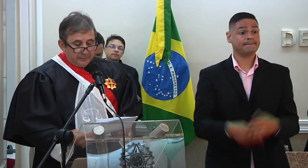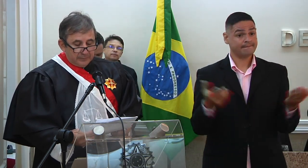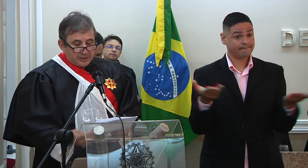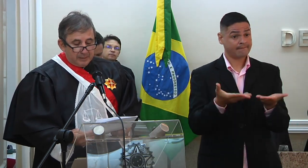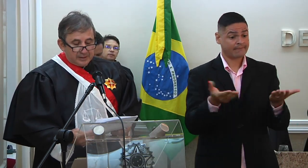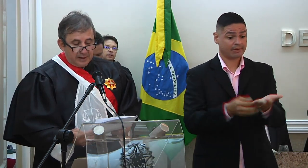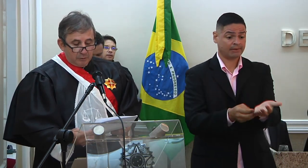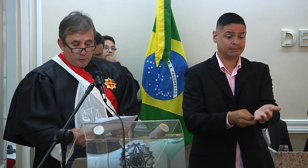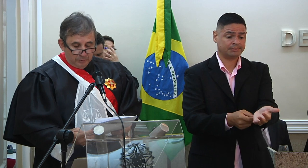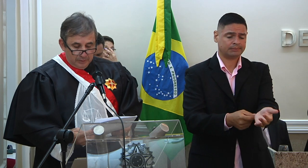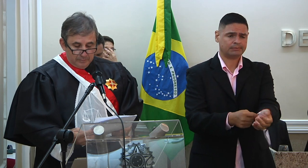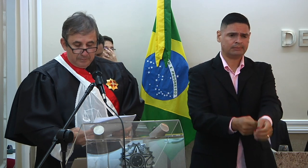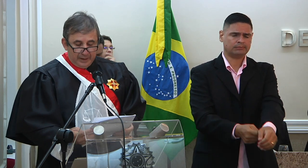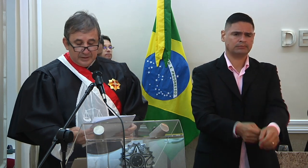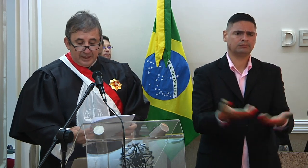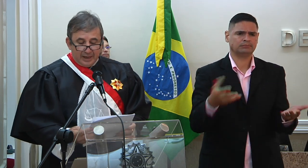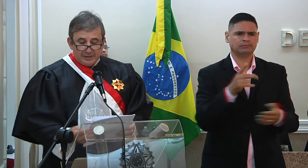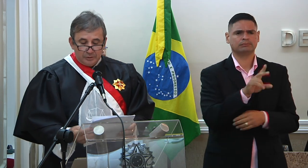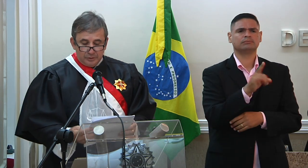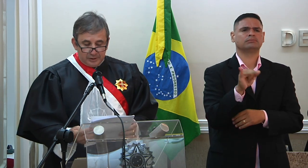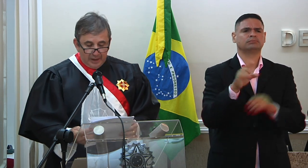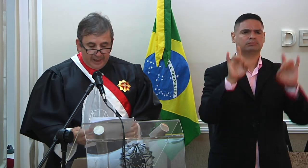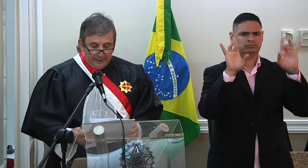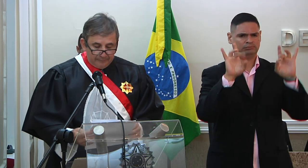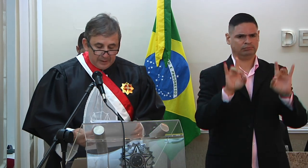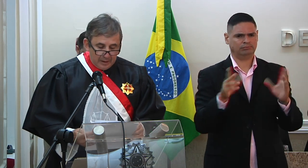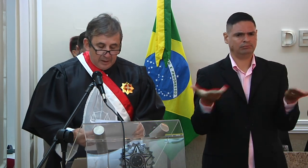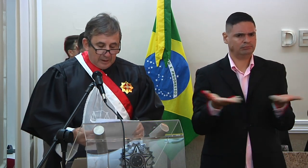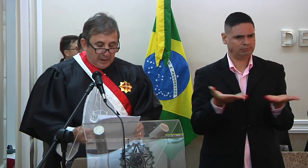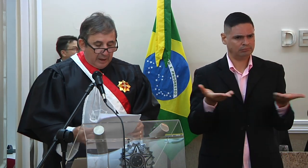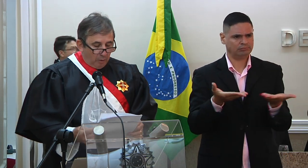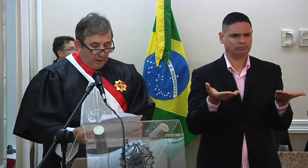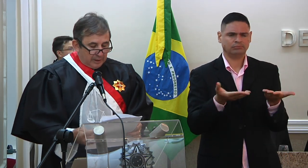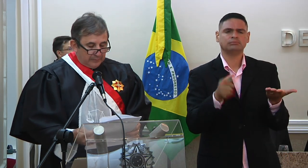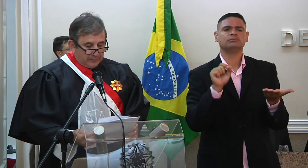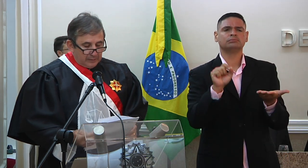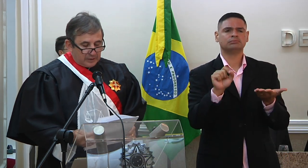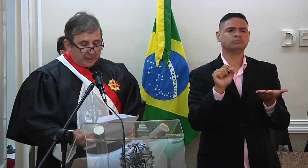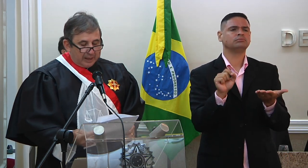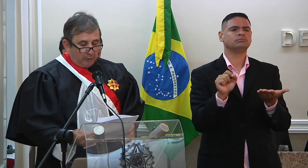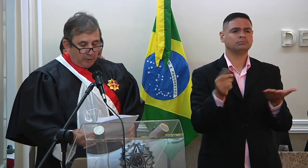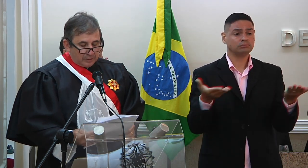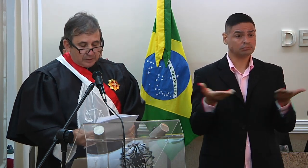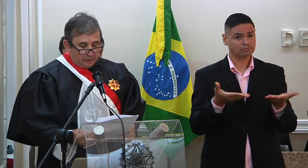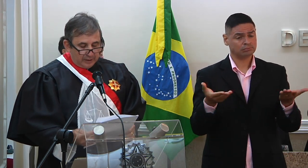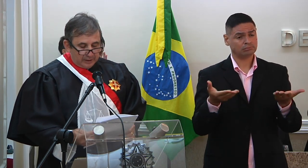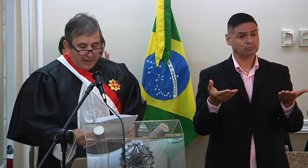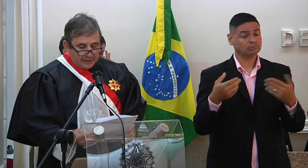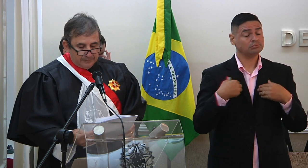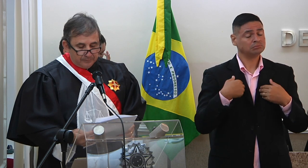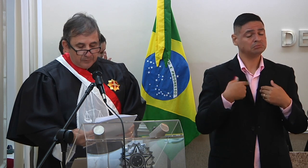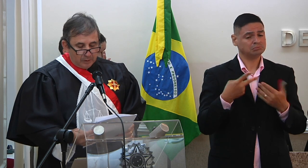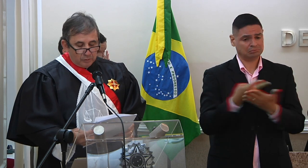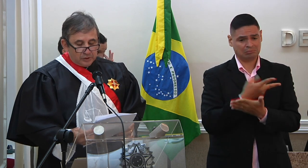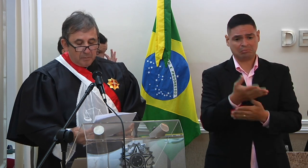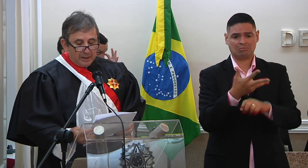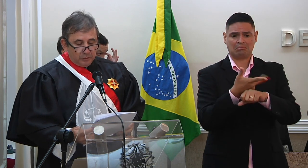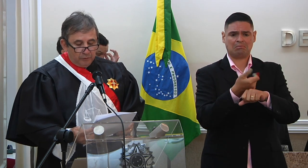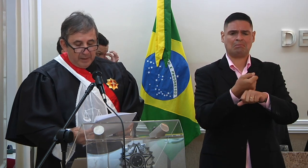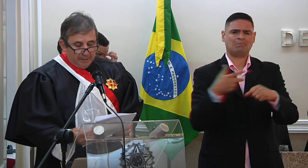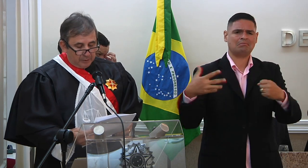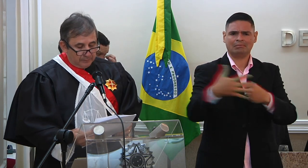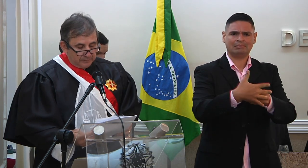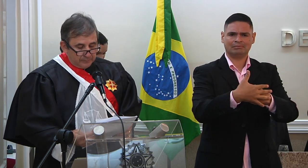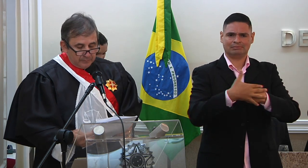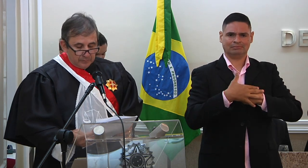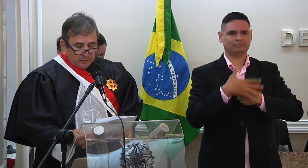é um dia de especial júbile para esta Casa Judiciária, que acolhe, nesta calorosa solenidade, o seu